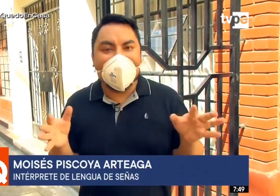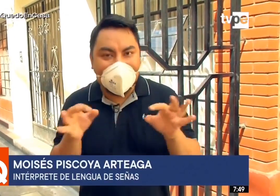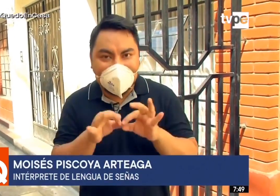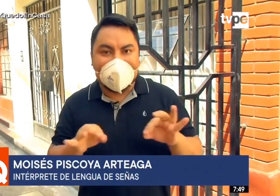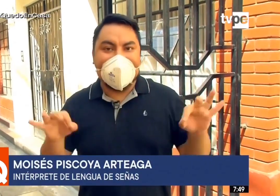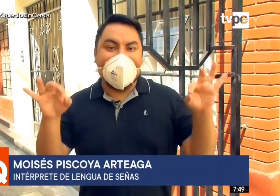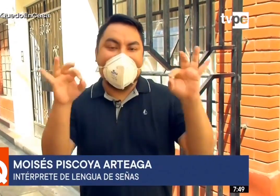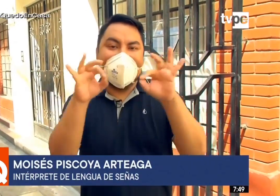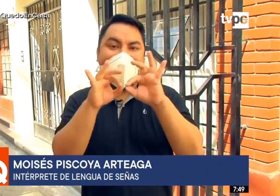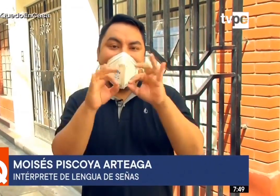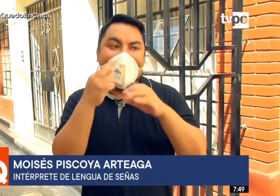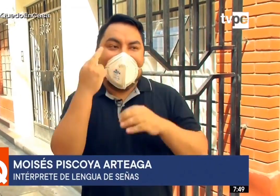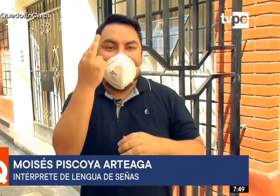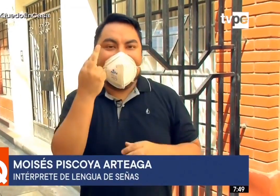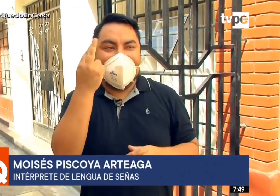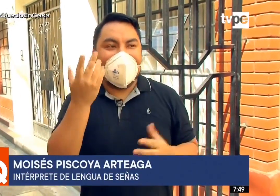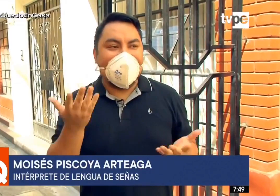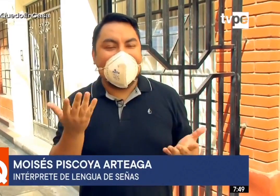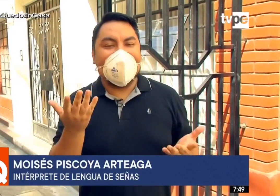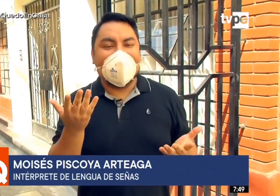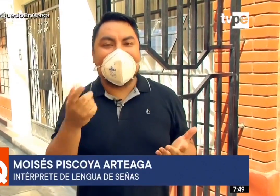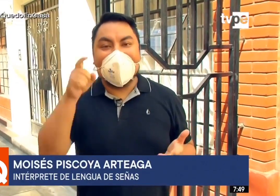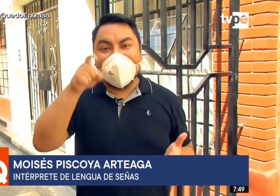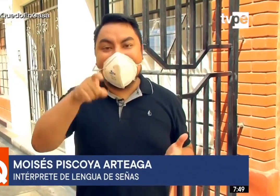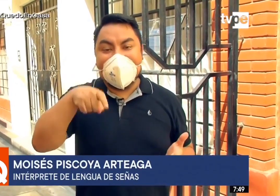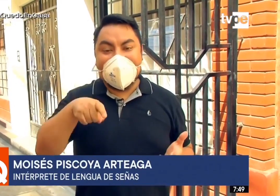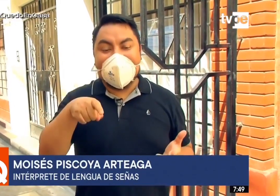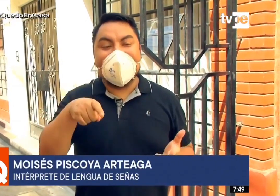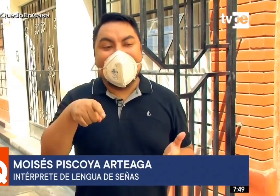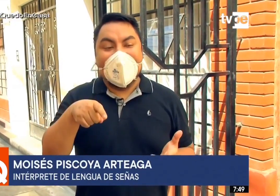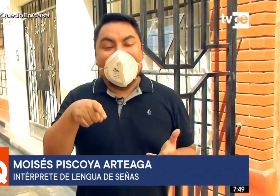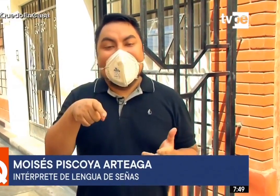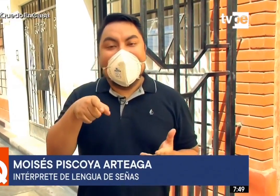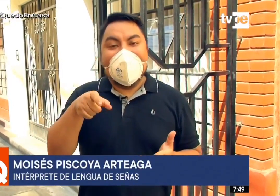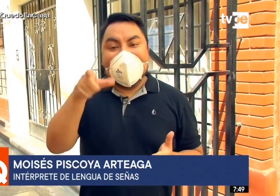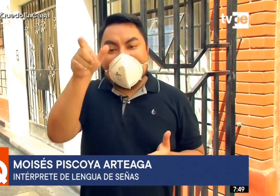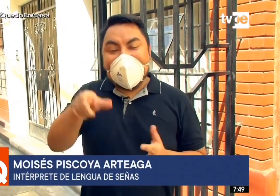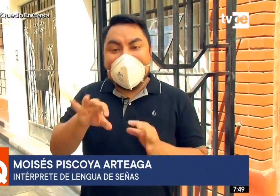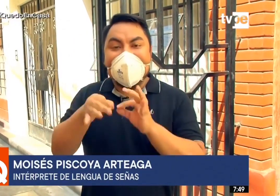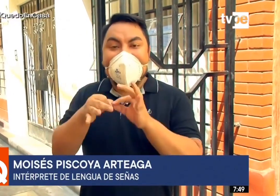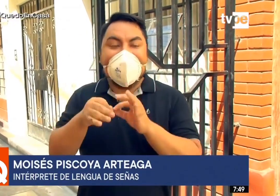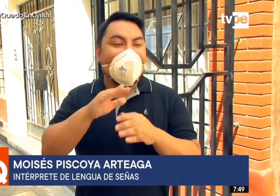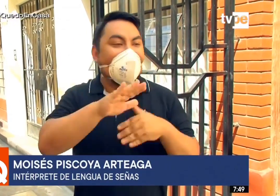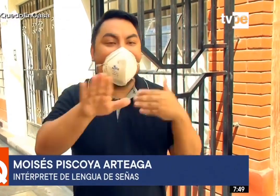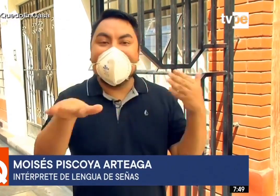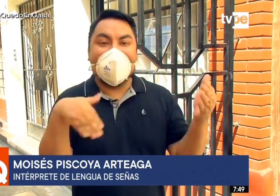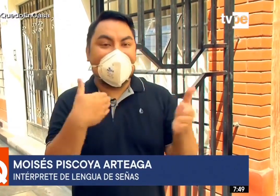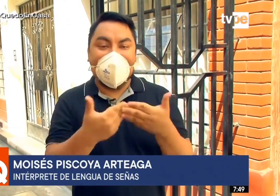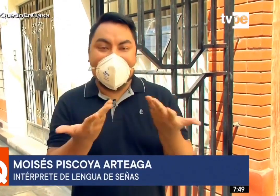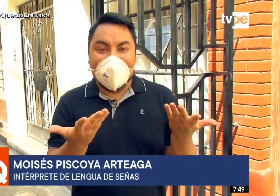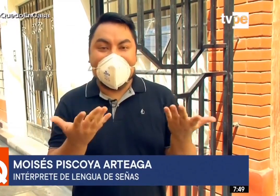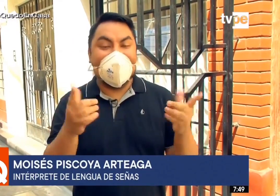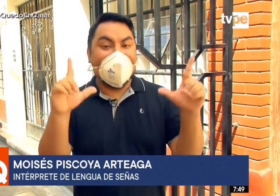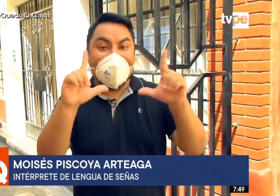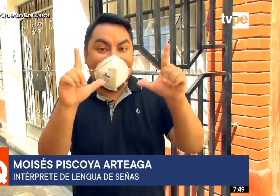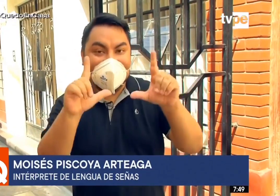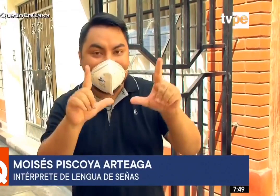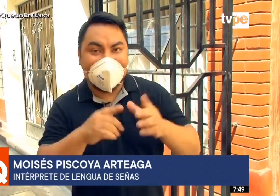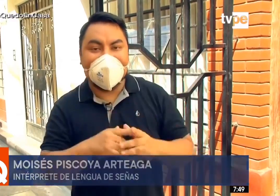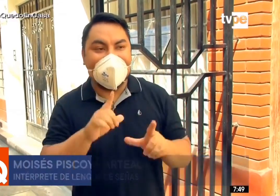muy importante. Es por eso que se necesita el rol del intérprete en todos los canales,